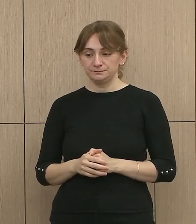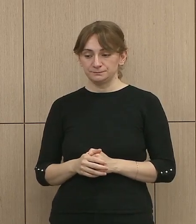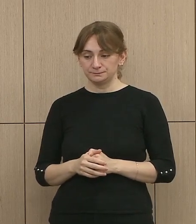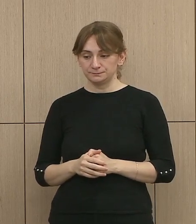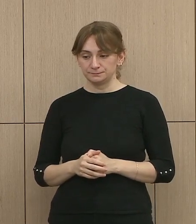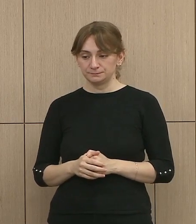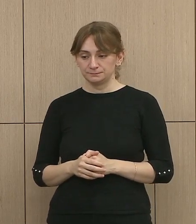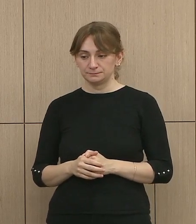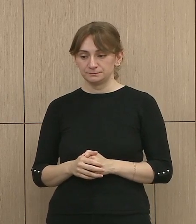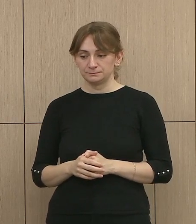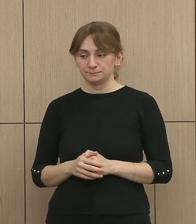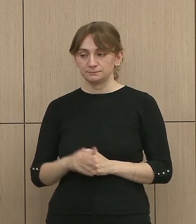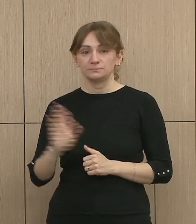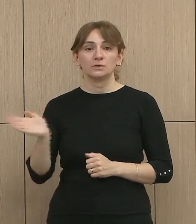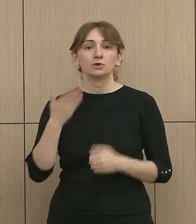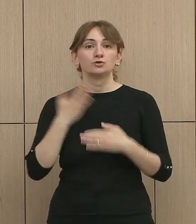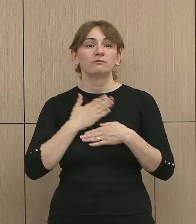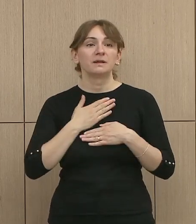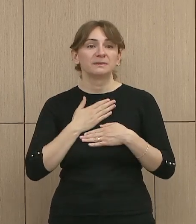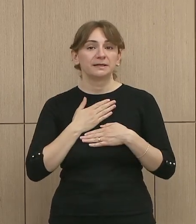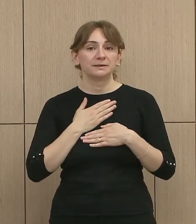Po, falendiri.